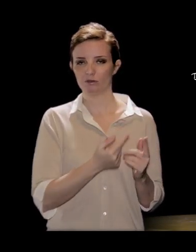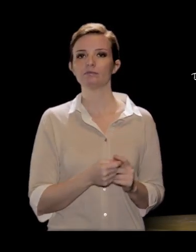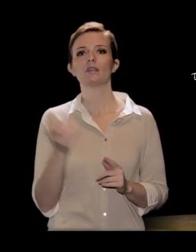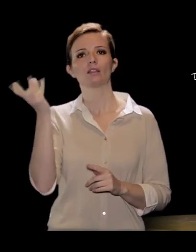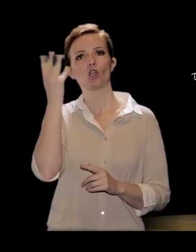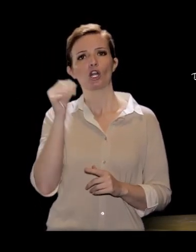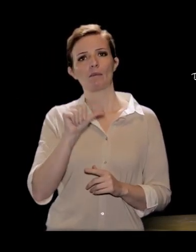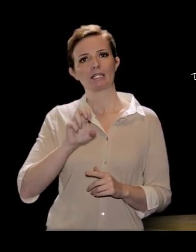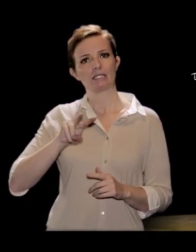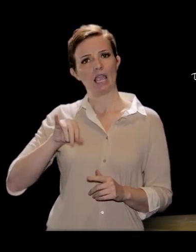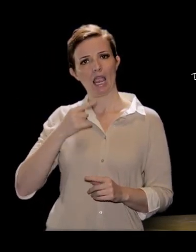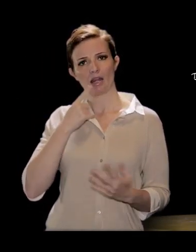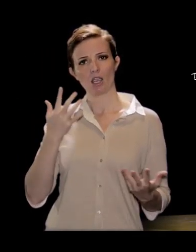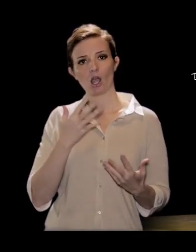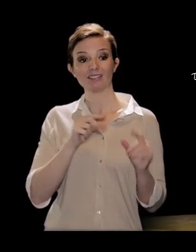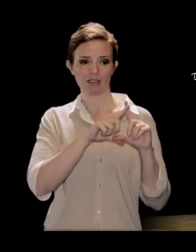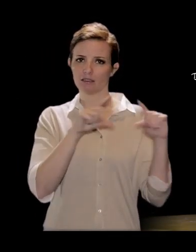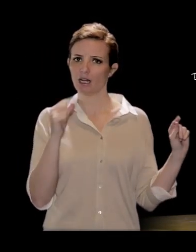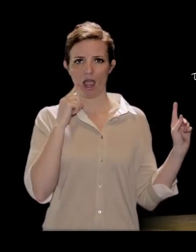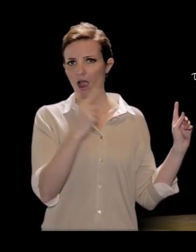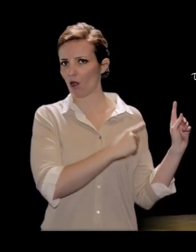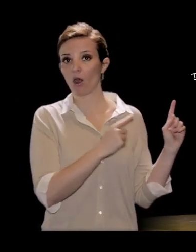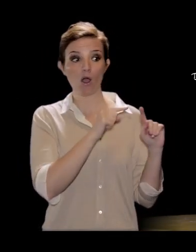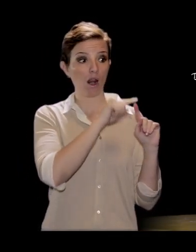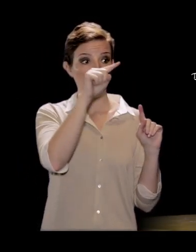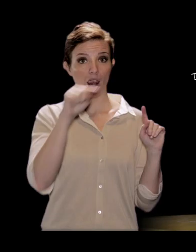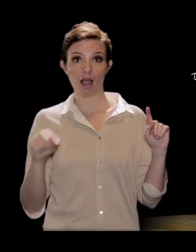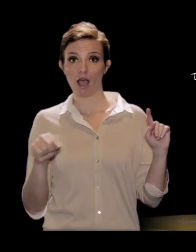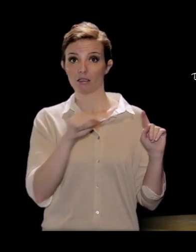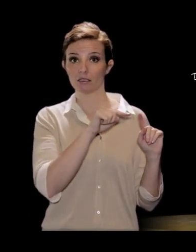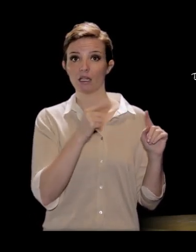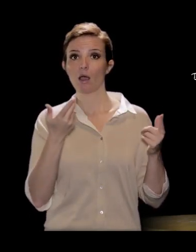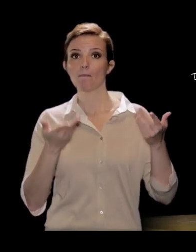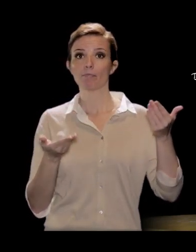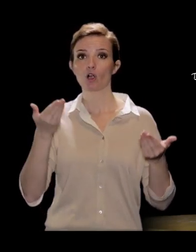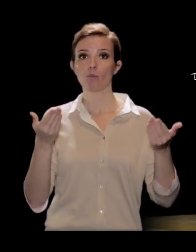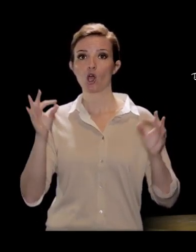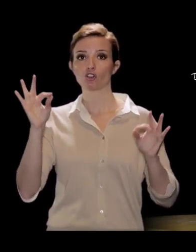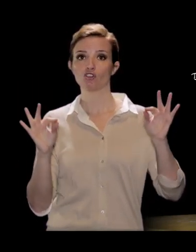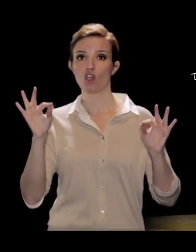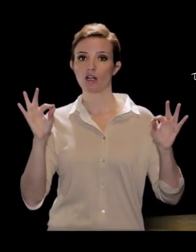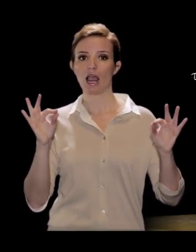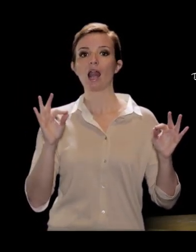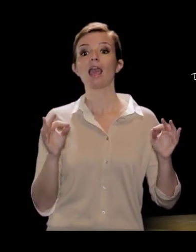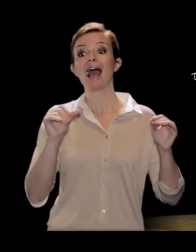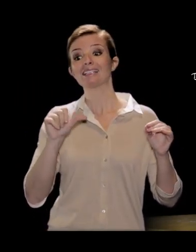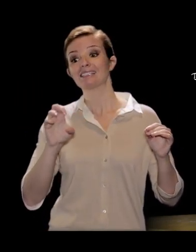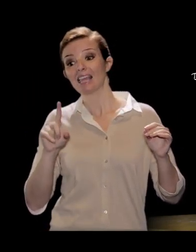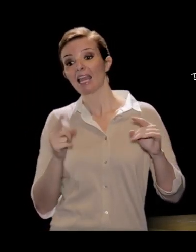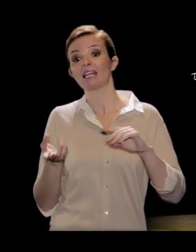seni? Ci dice che in un triangolo i lati sono proporzionali ai seni degli angoli opposti. Cosa vuol dire questo? Che il rapporto fra